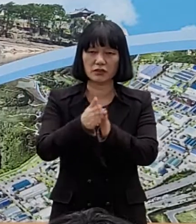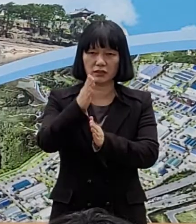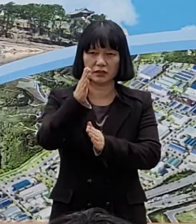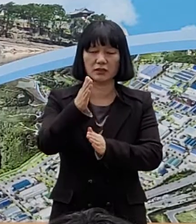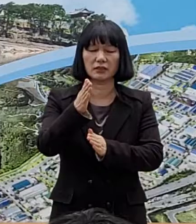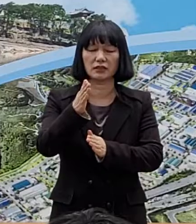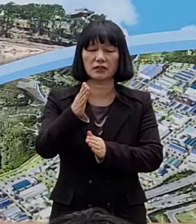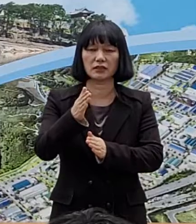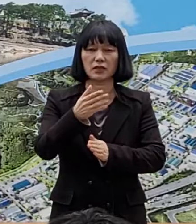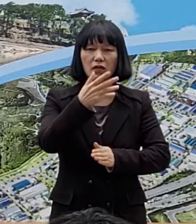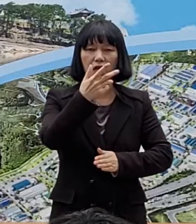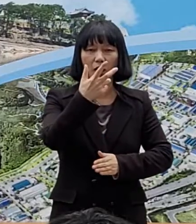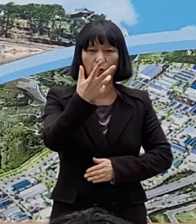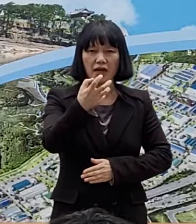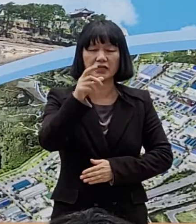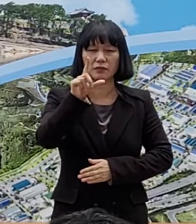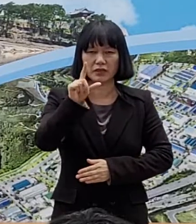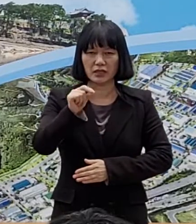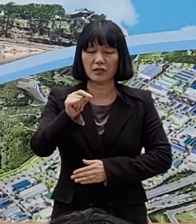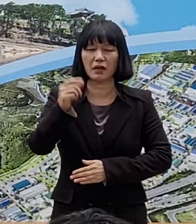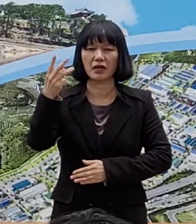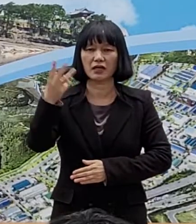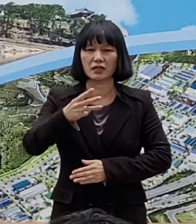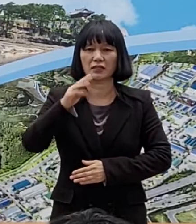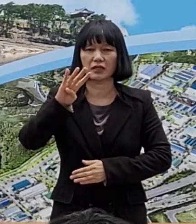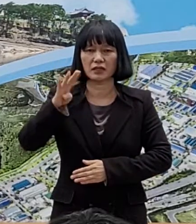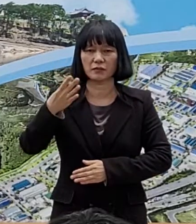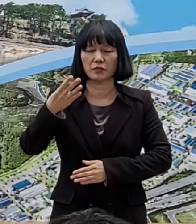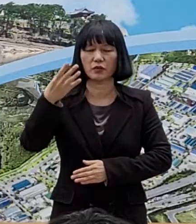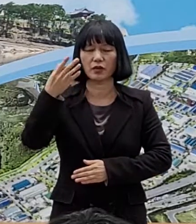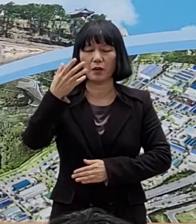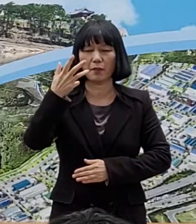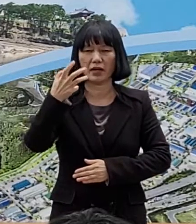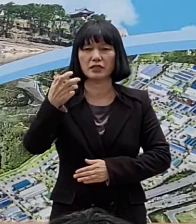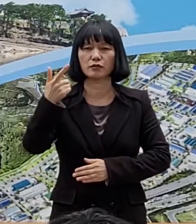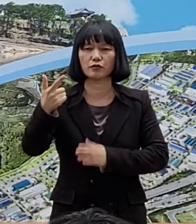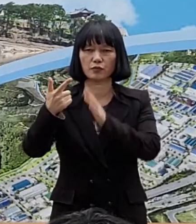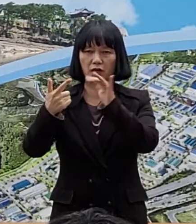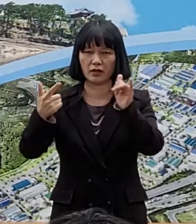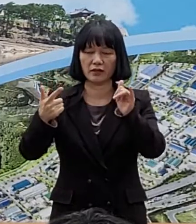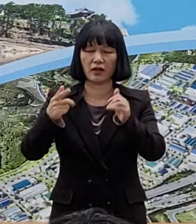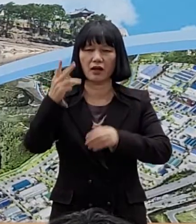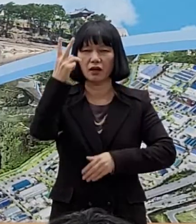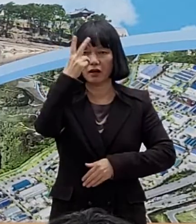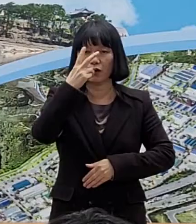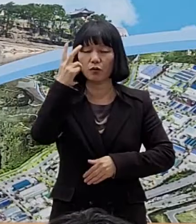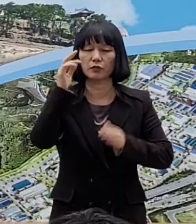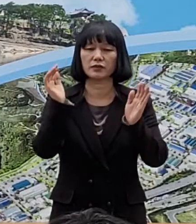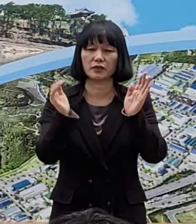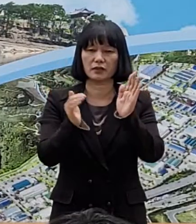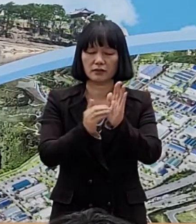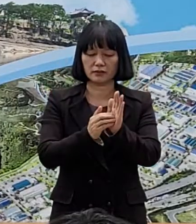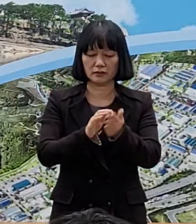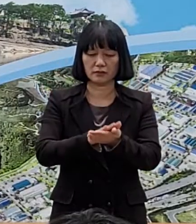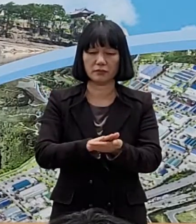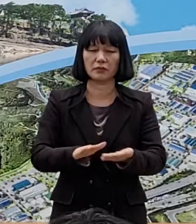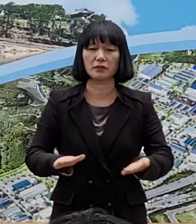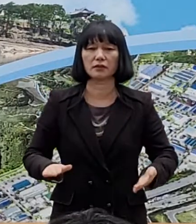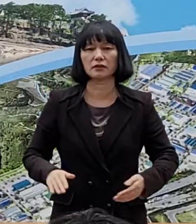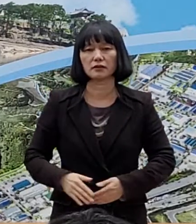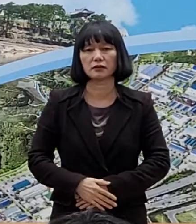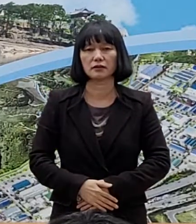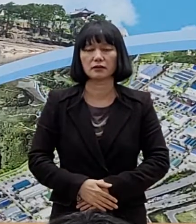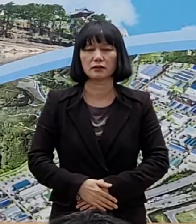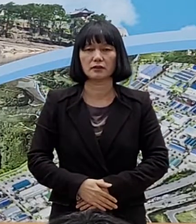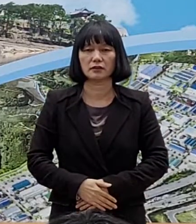81만 3,486명에 대하여 코로나19 검사를 실시하였습니다.